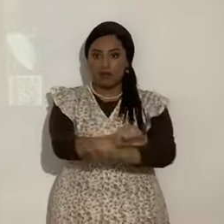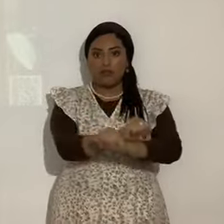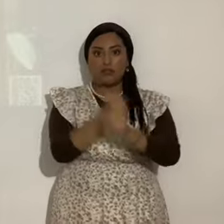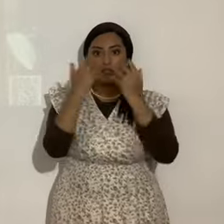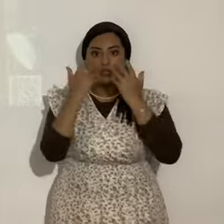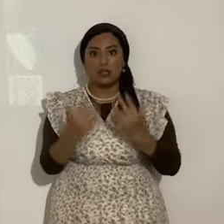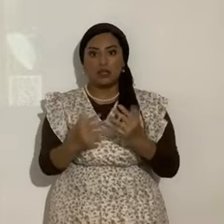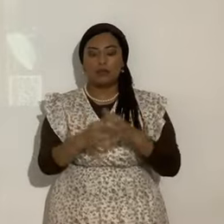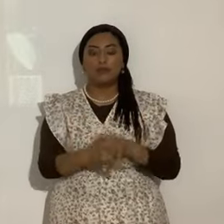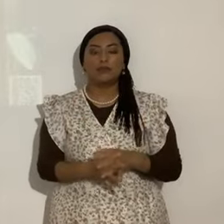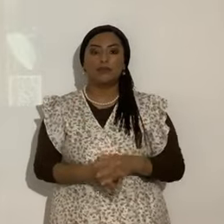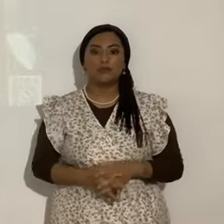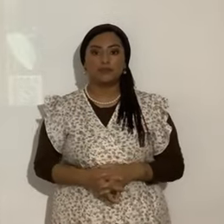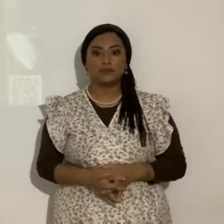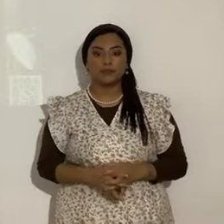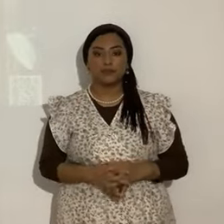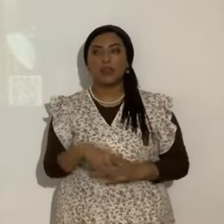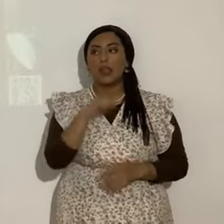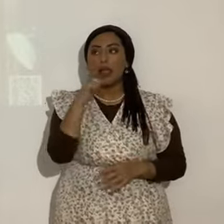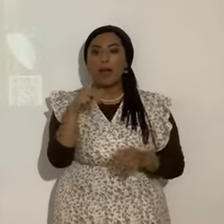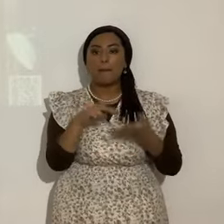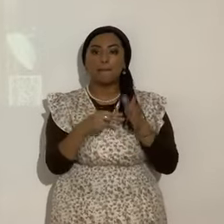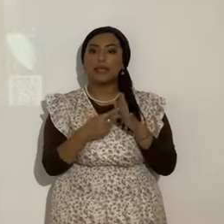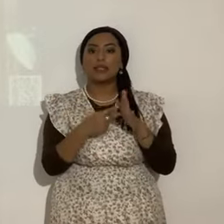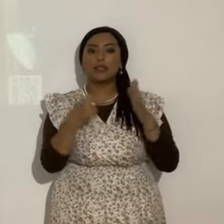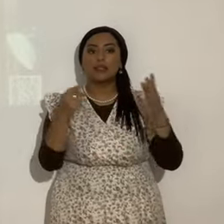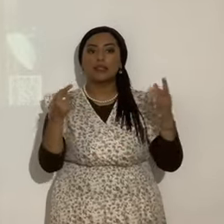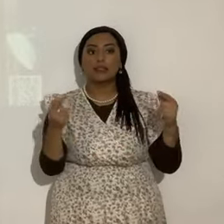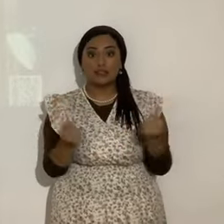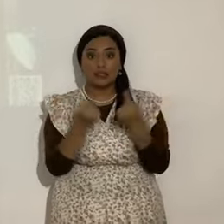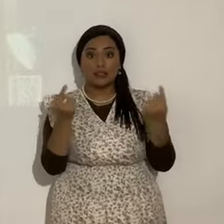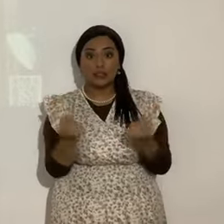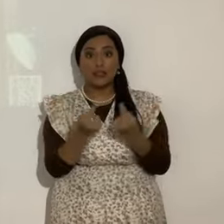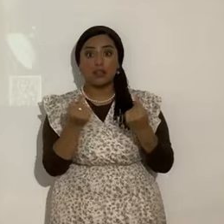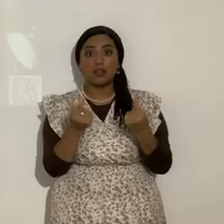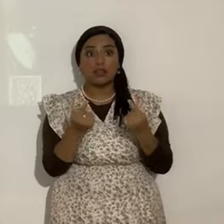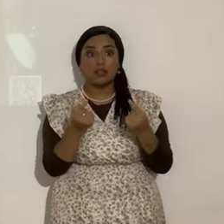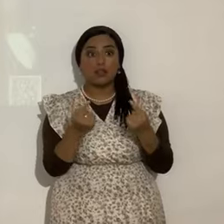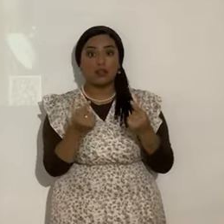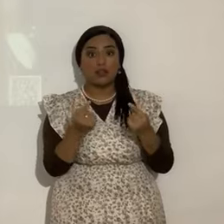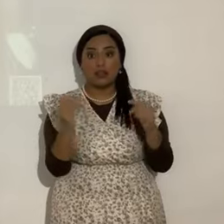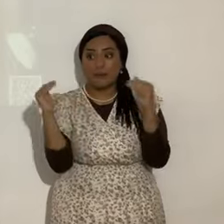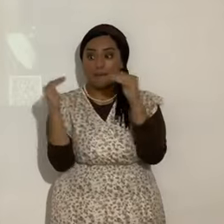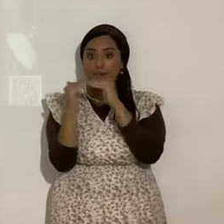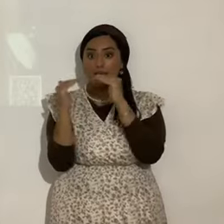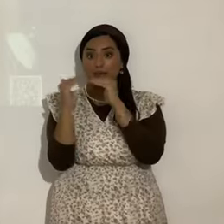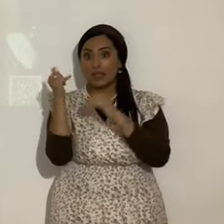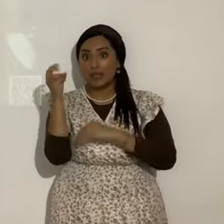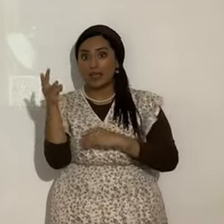Entonces. No quiere decir que el pecado. Se puede igualar a Yahshua. A sería una blasfemia.